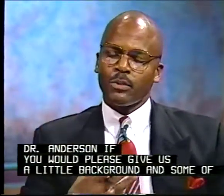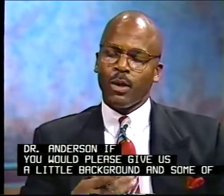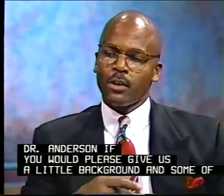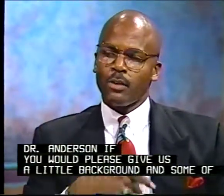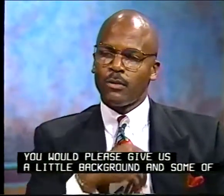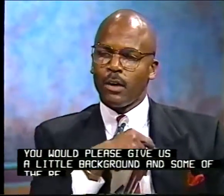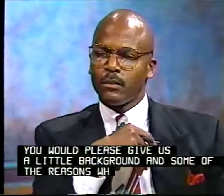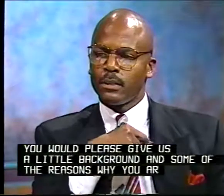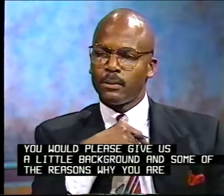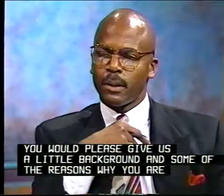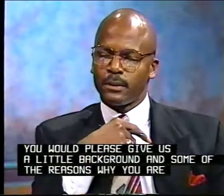why you're involved in this project.